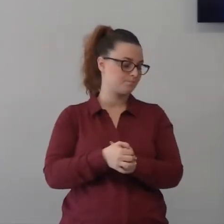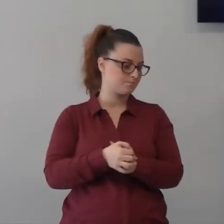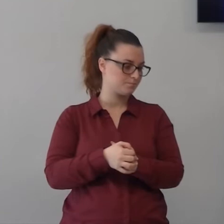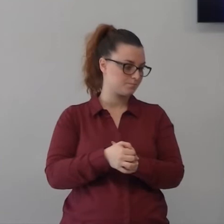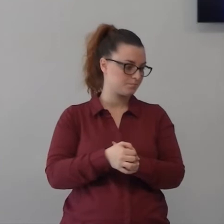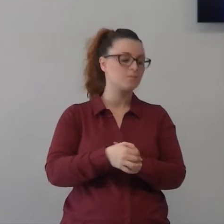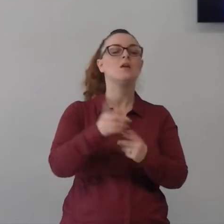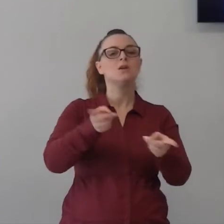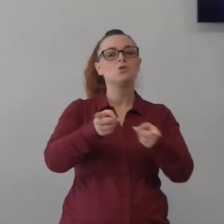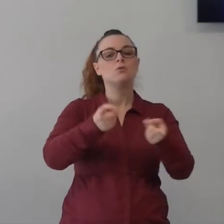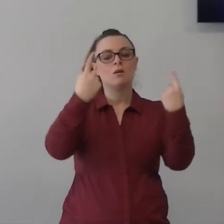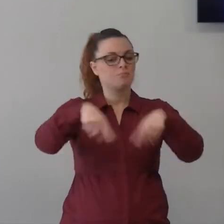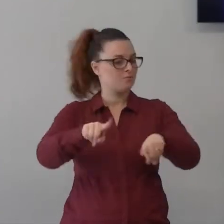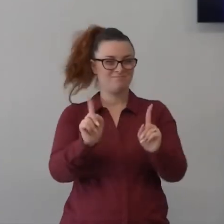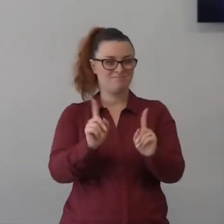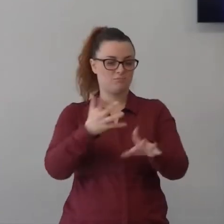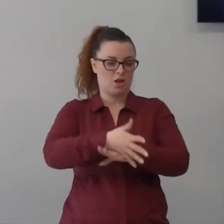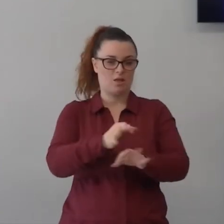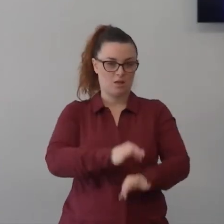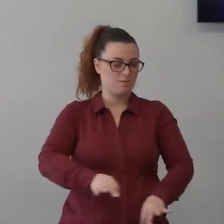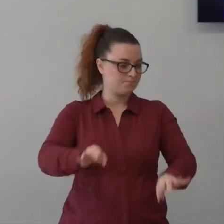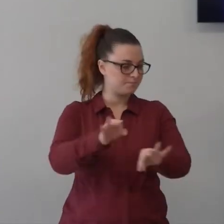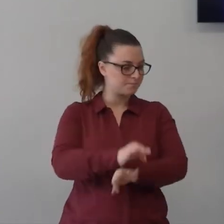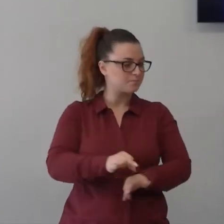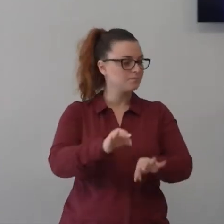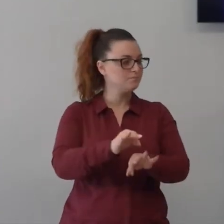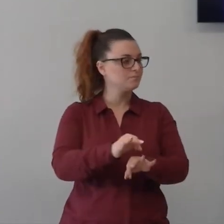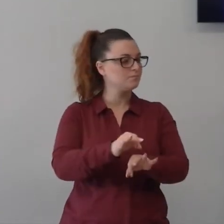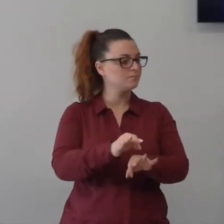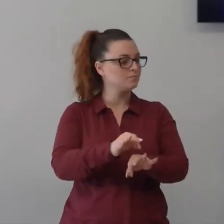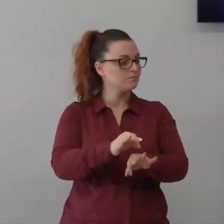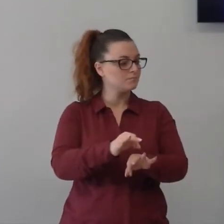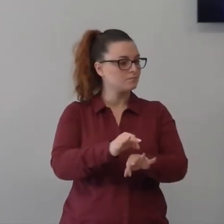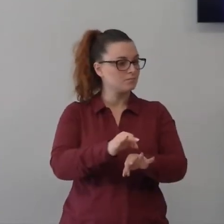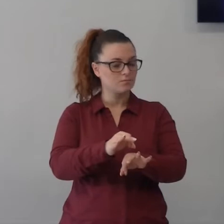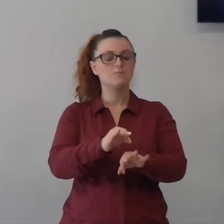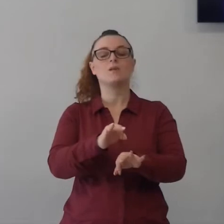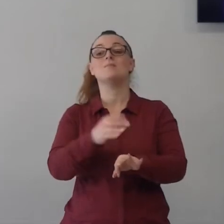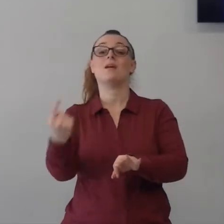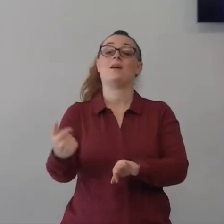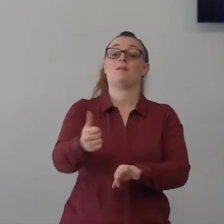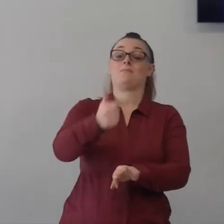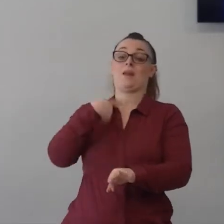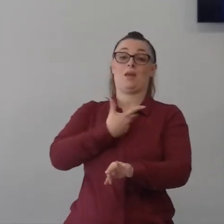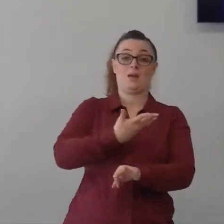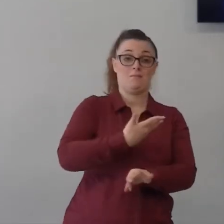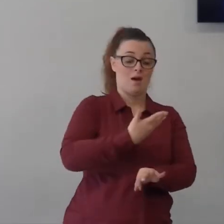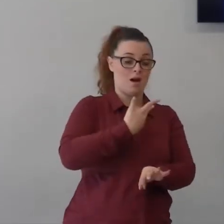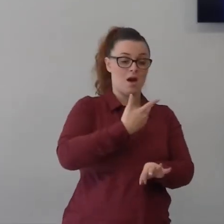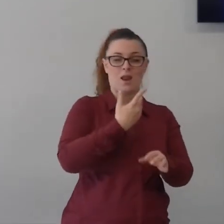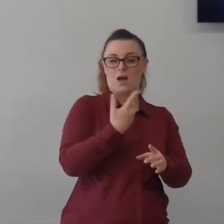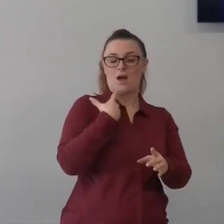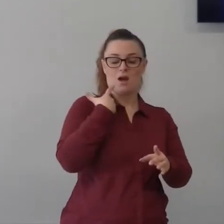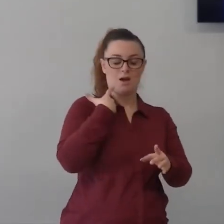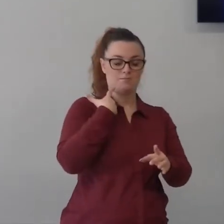era l'episodio avviene proprio dopo la moltiplicazione dei panni e dei pesci però Gesù